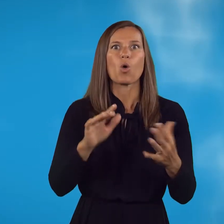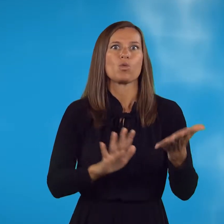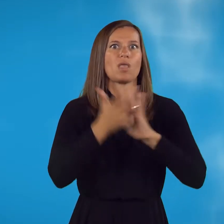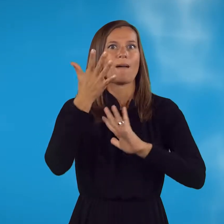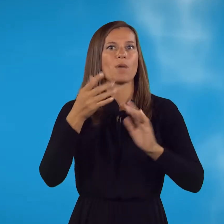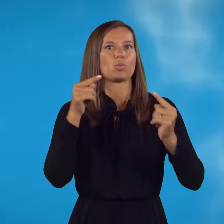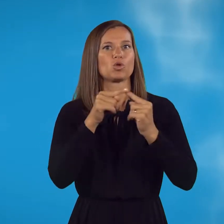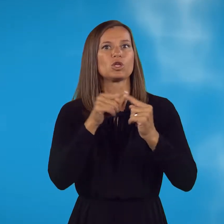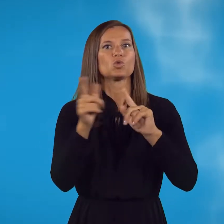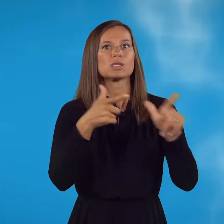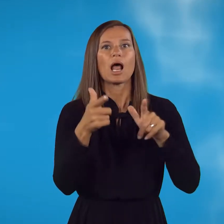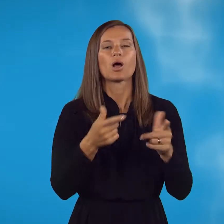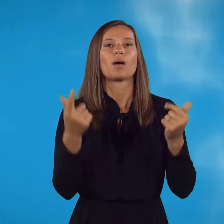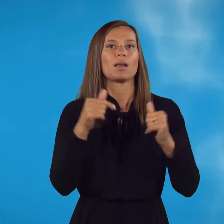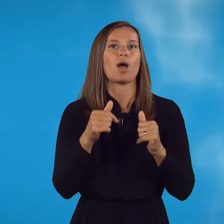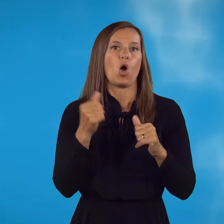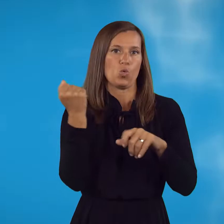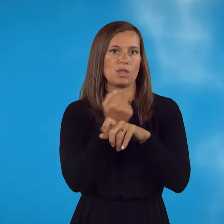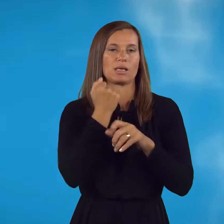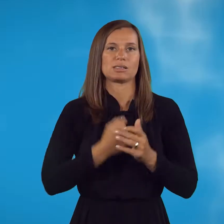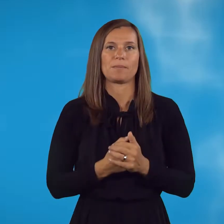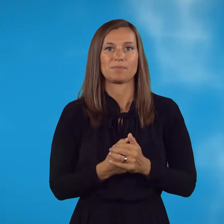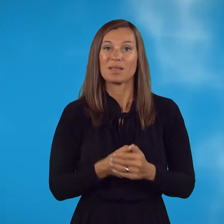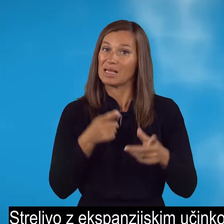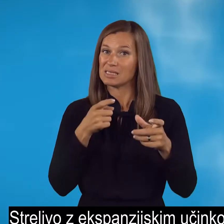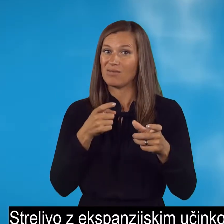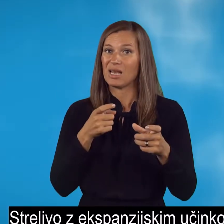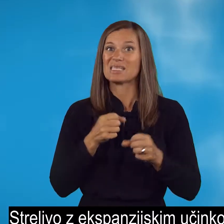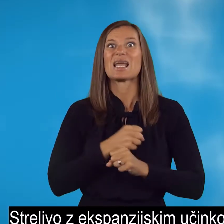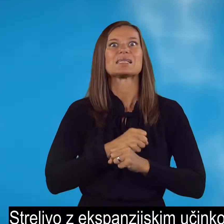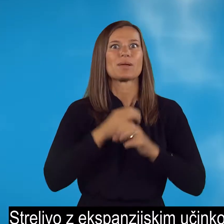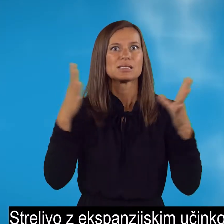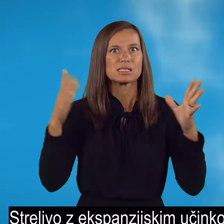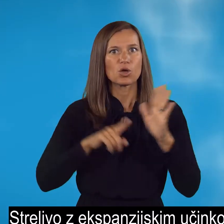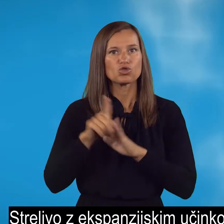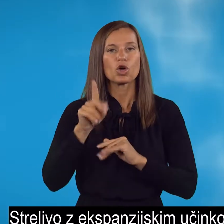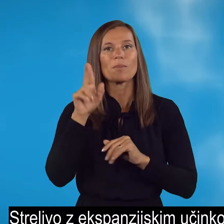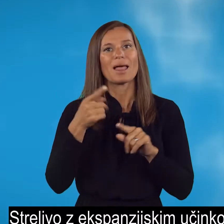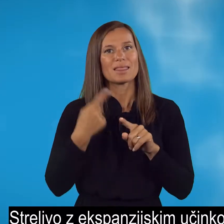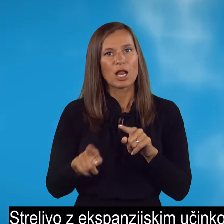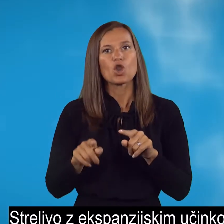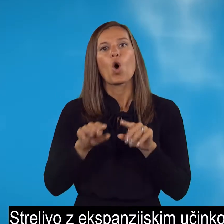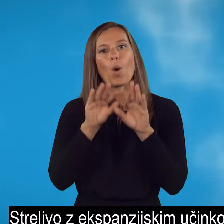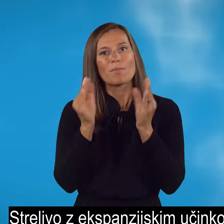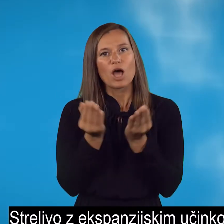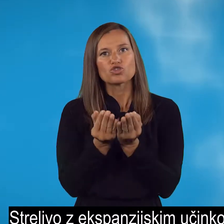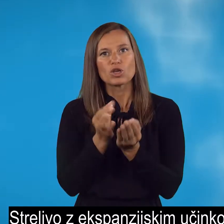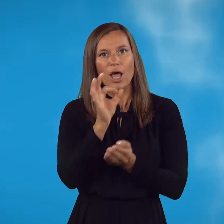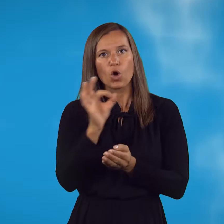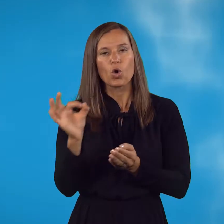z zrakom ali obudarcu. Streljivo z ekspanzijskim učinkom ima delno oplaščene krogle ali